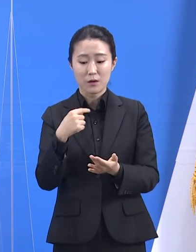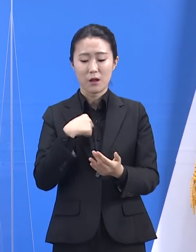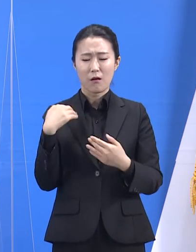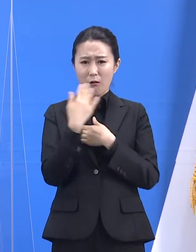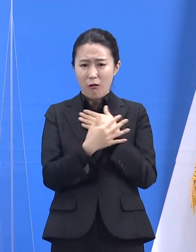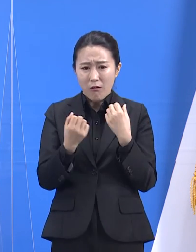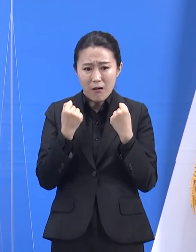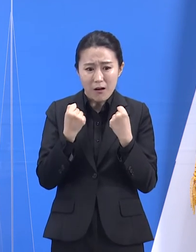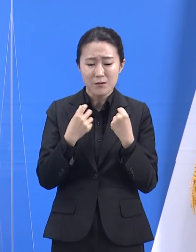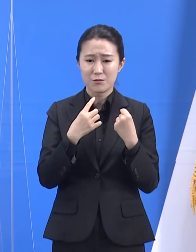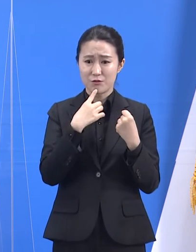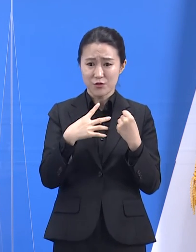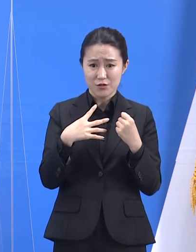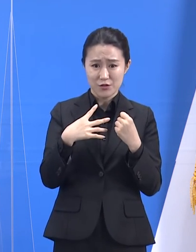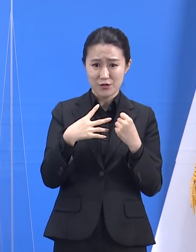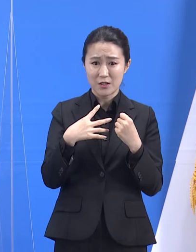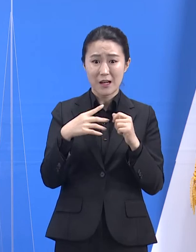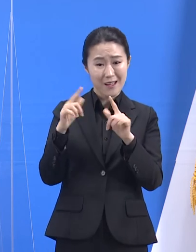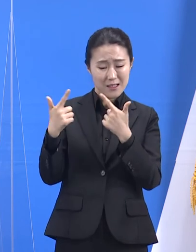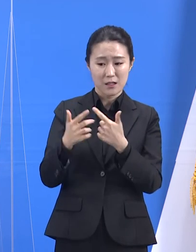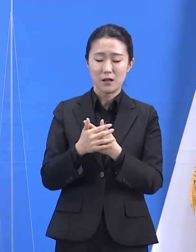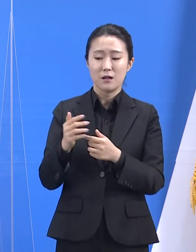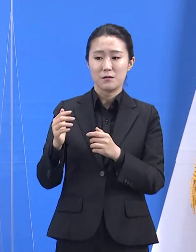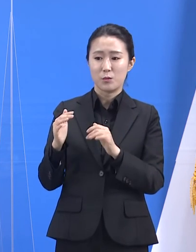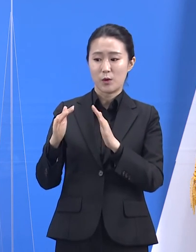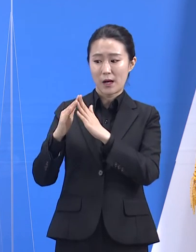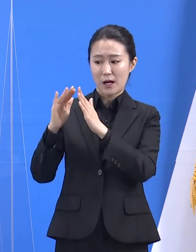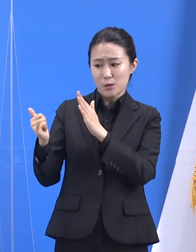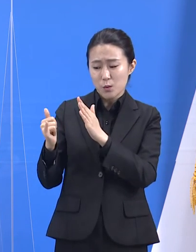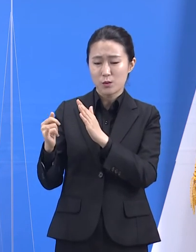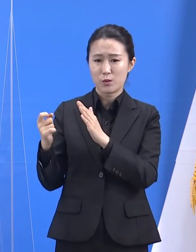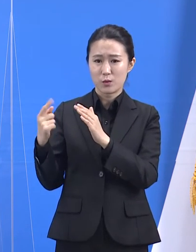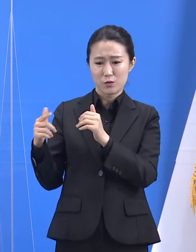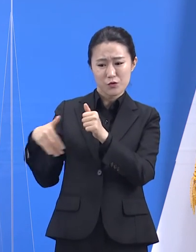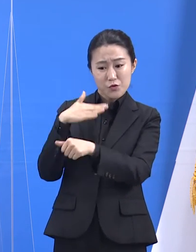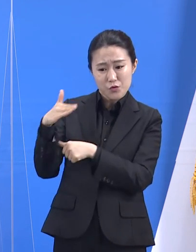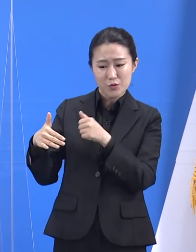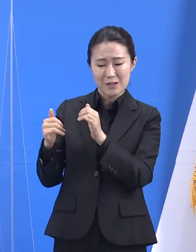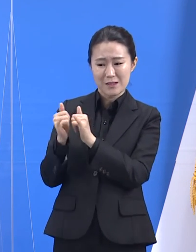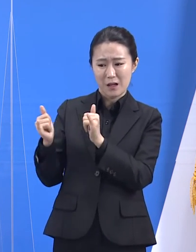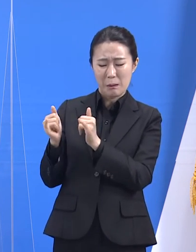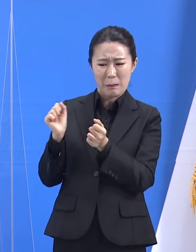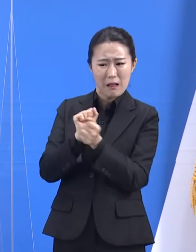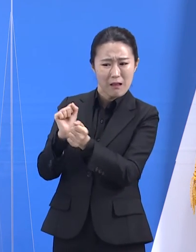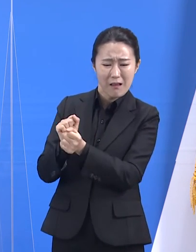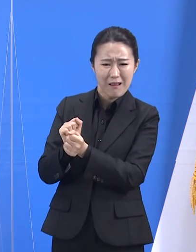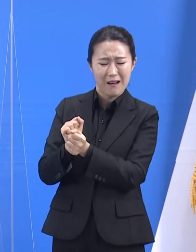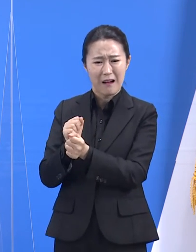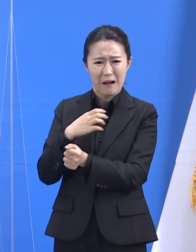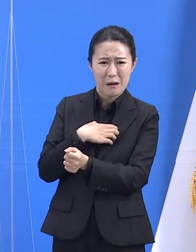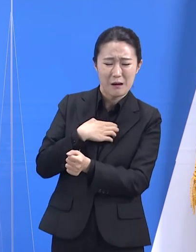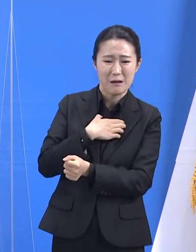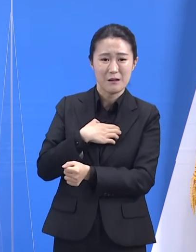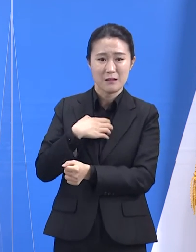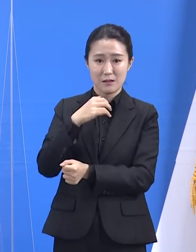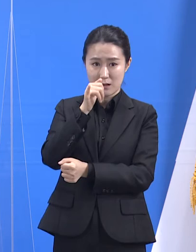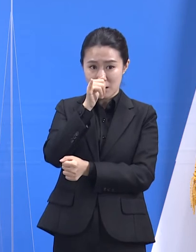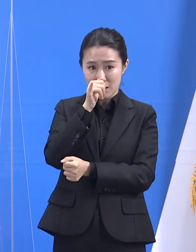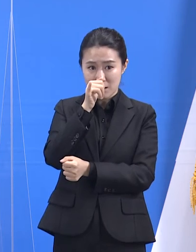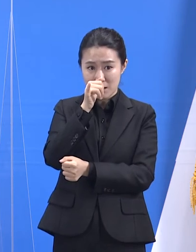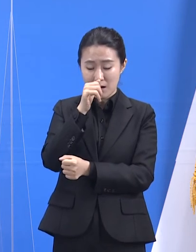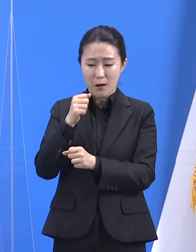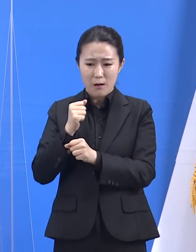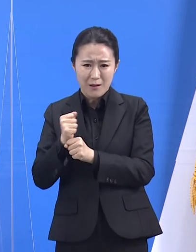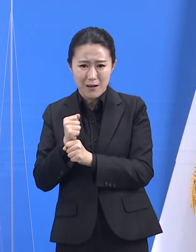걱정뿐 아니라 가족과 이웃에게 미칠 영향에 대한 고민도 깊어집니다. 부담감, 압박감, 불안감 등의